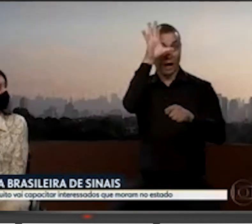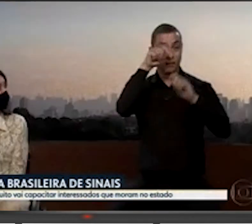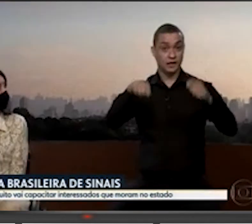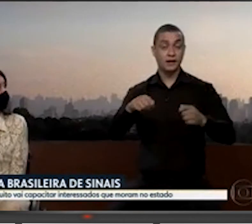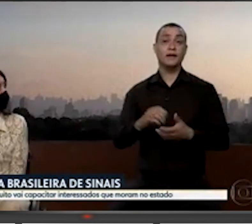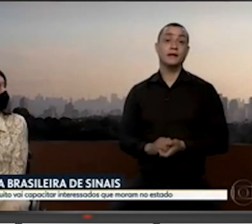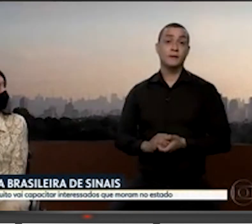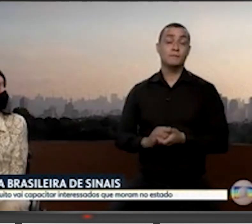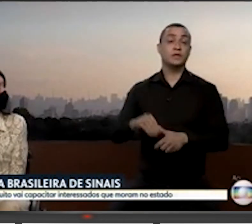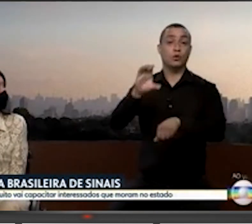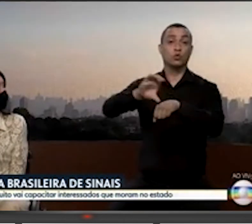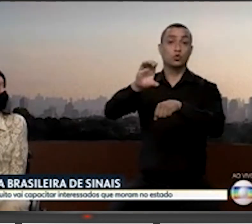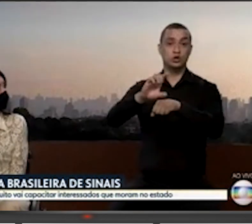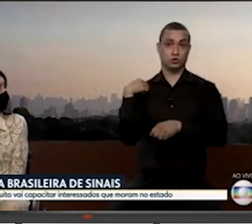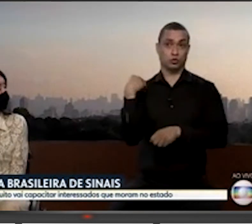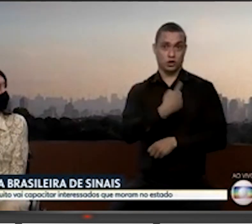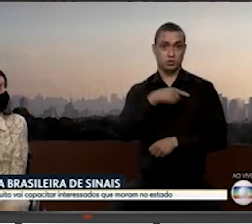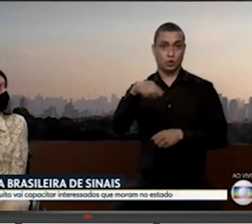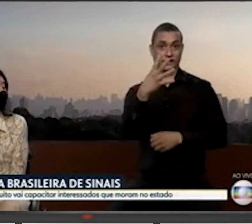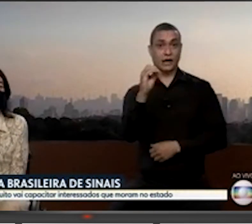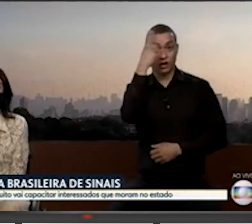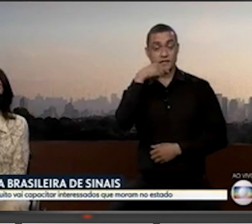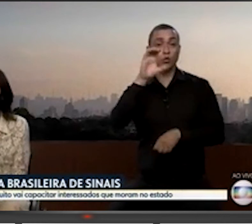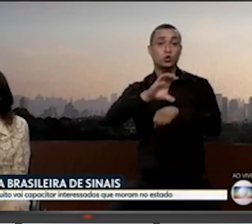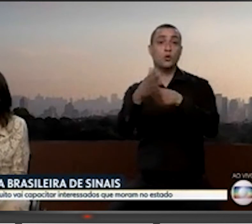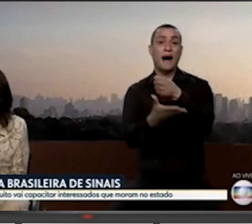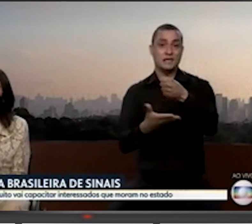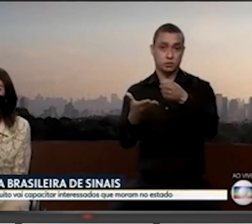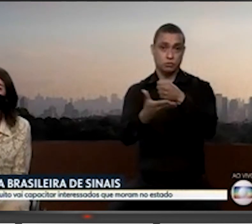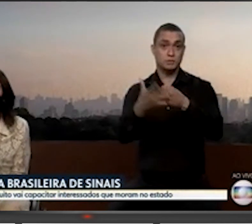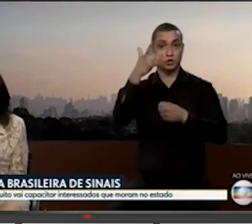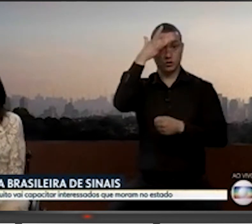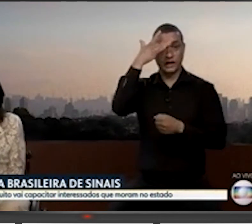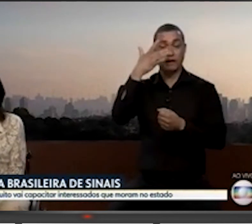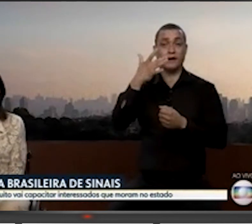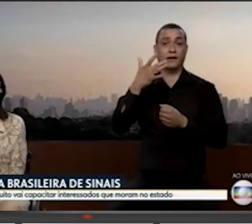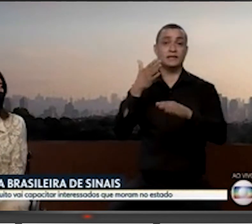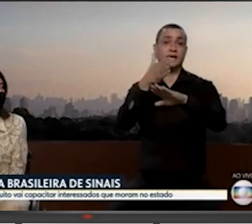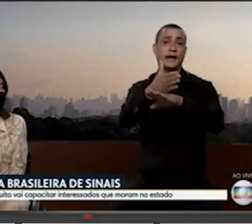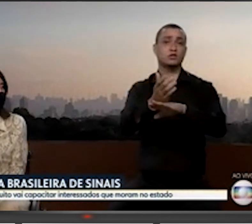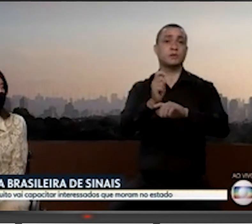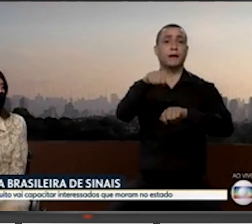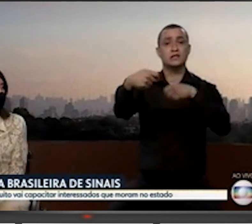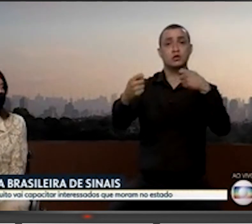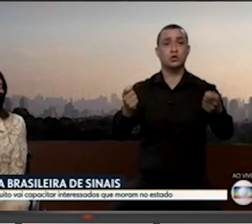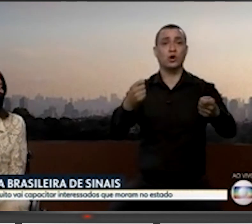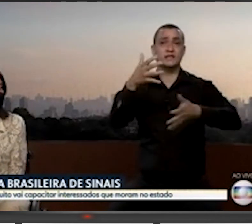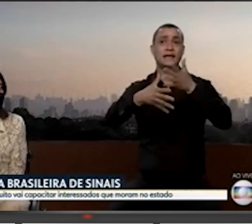Agora você responde. Então, o curso nosso de 40 horas é um curso básico. As pessoas vão ter acesso às primeiras noções da